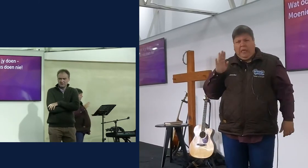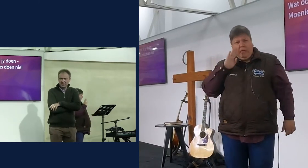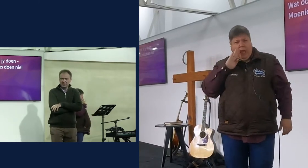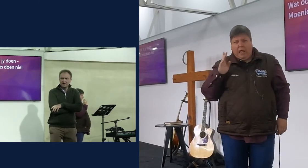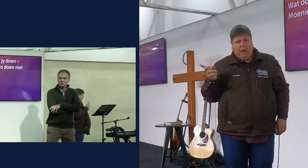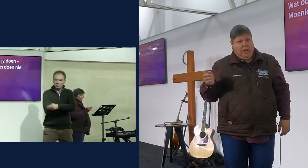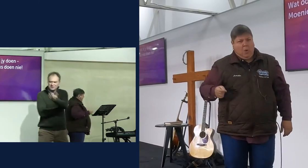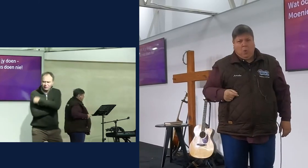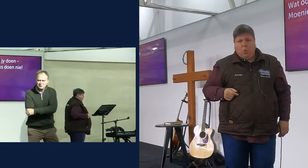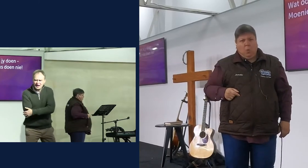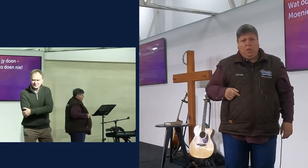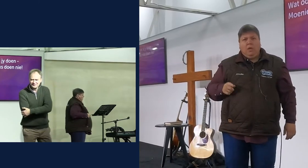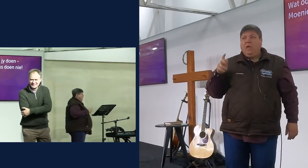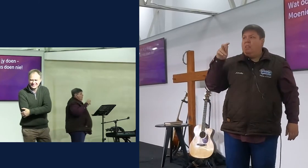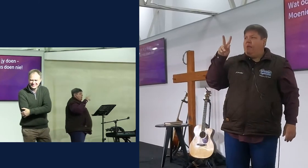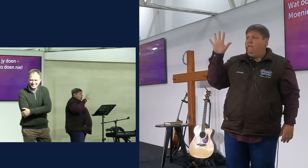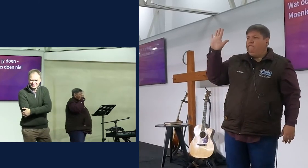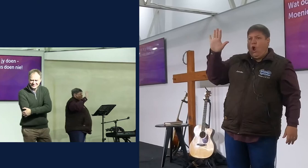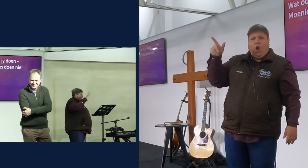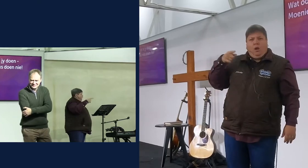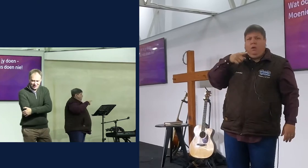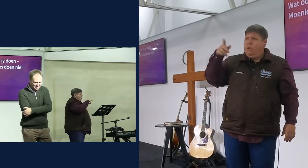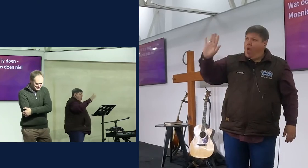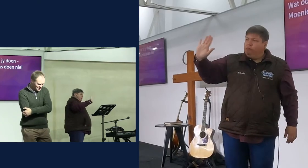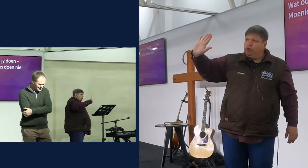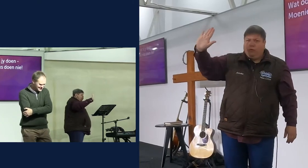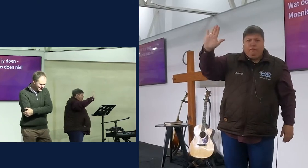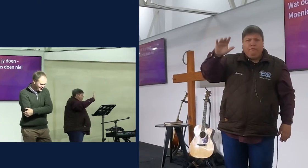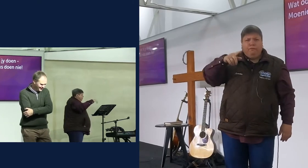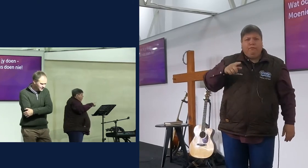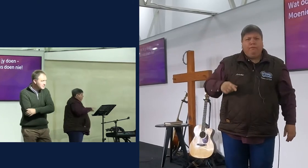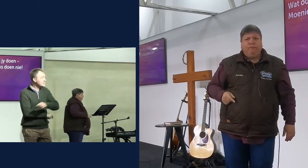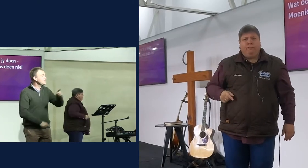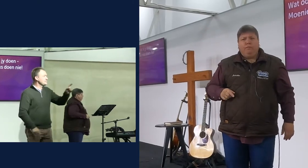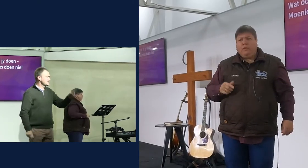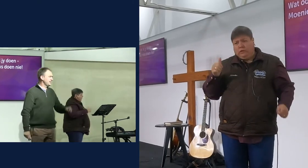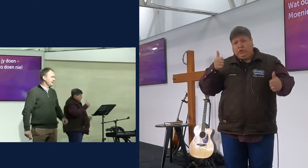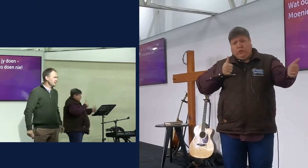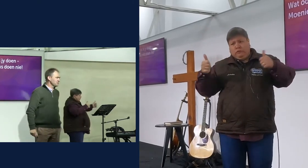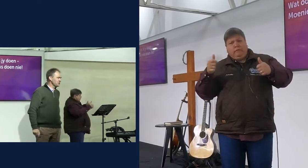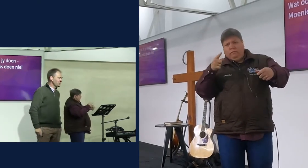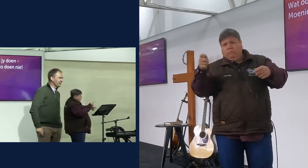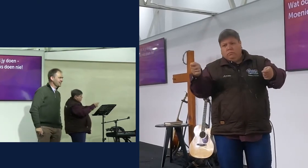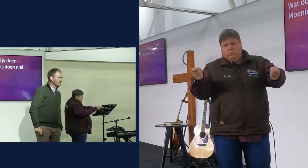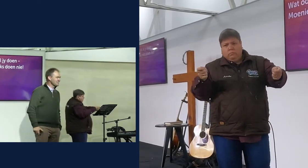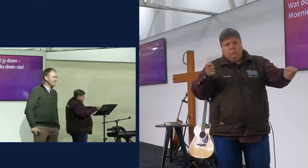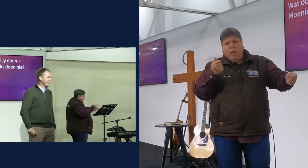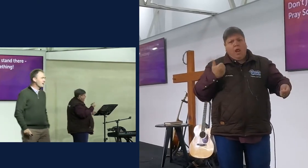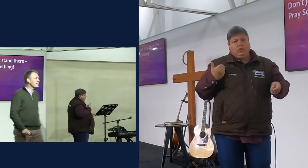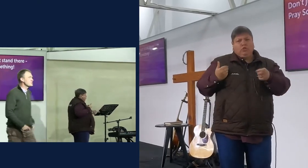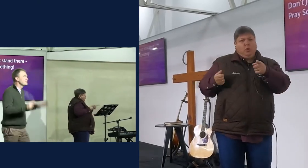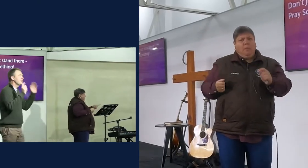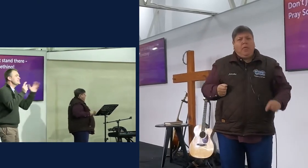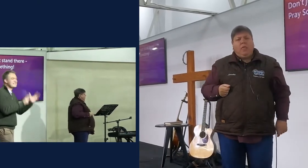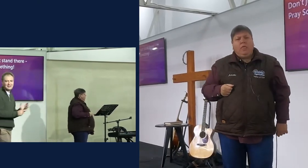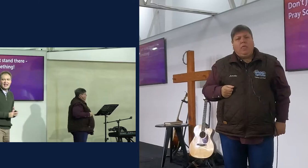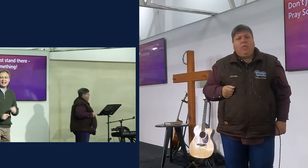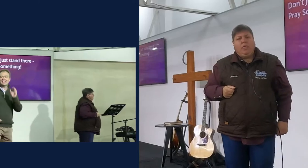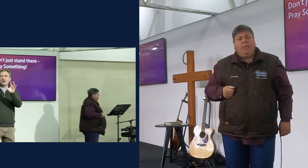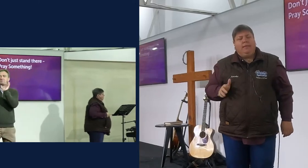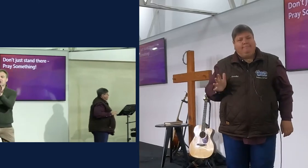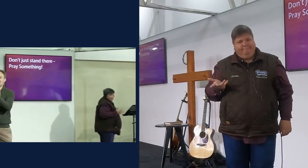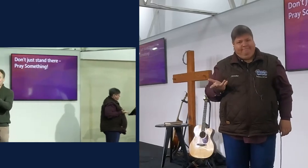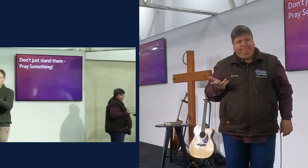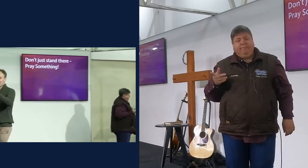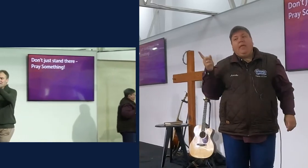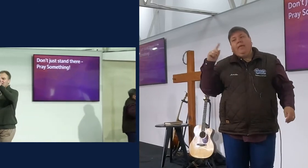TV's veil, maar kom stof om af, nou gaan niemand niks sê nie, niemand gaan iets sê nie, ek het om nou twee negatiefes gegeer, ok, so, hier is die ding, ek